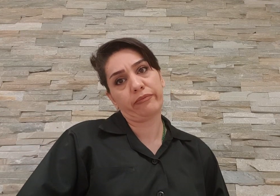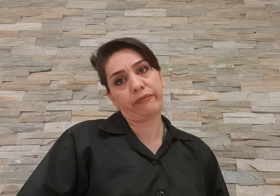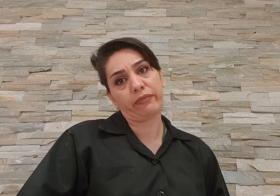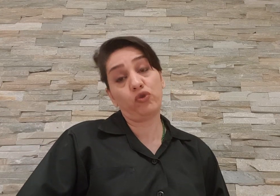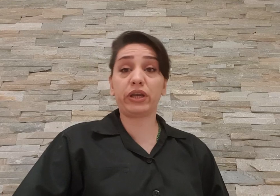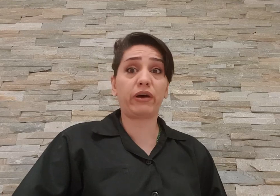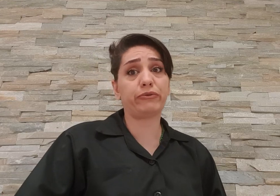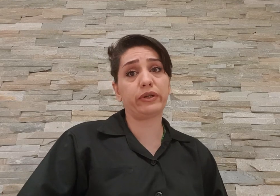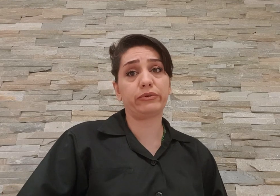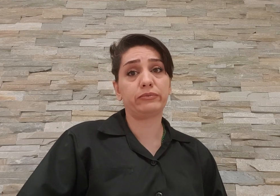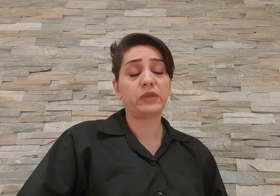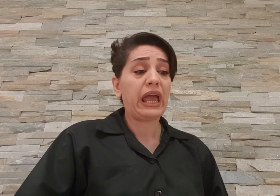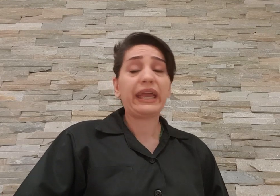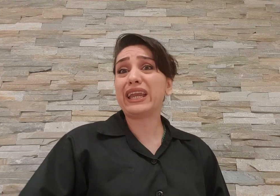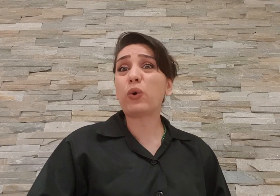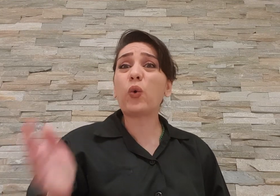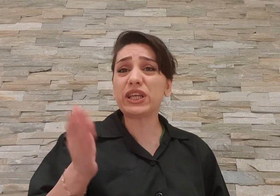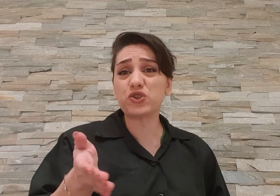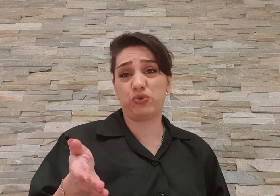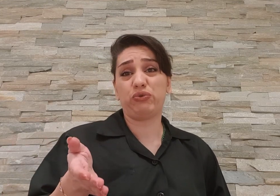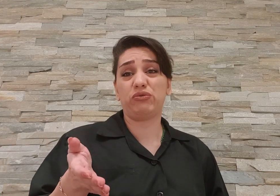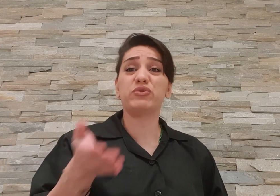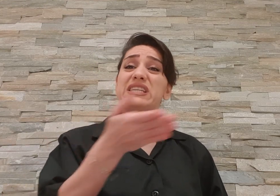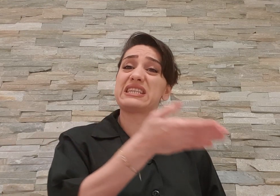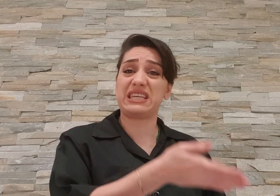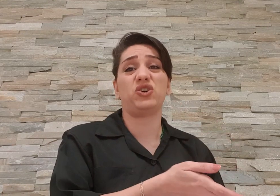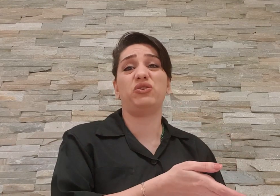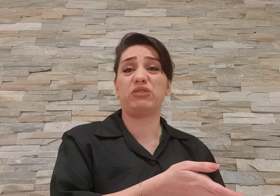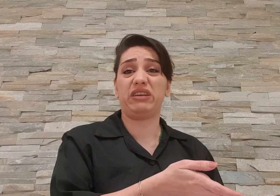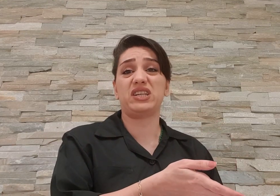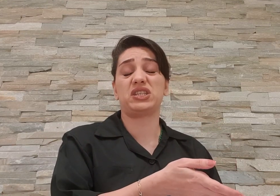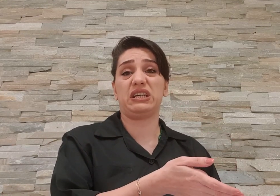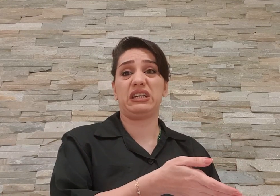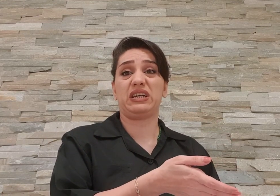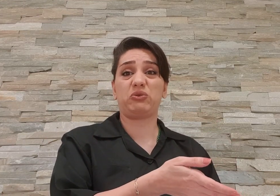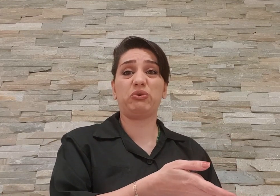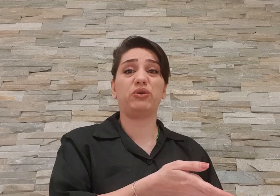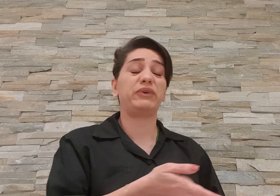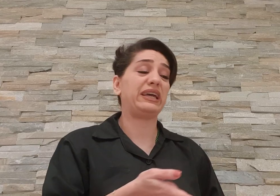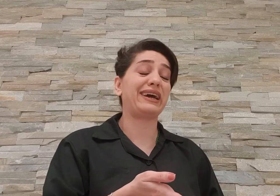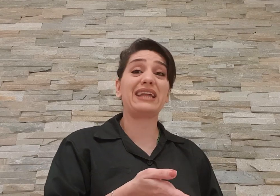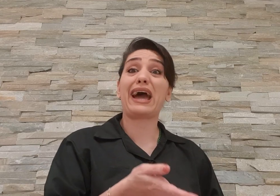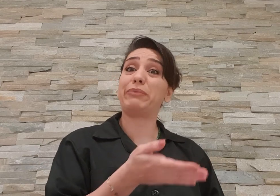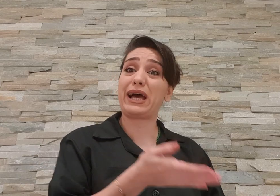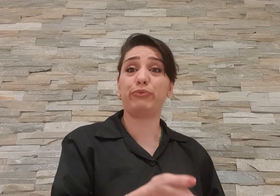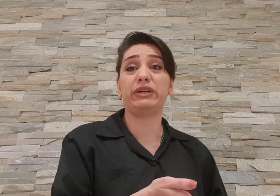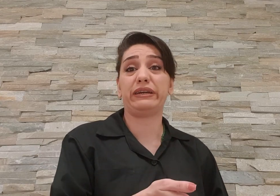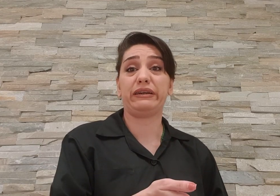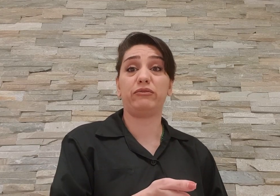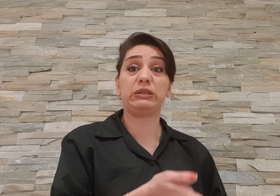تو کتاب خونه بود یعنی خودشون اون کسی که سناریو رو نوشته خب انقدر ابله بوده اون